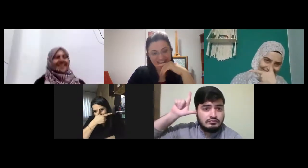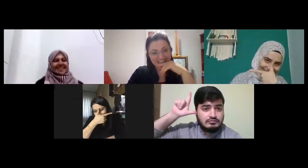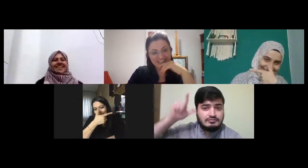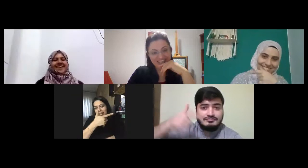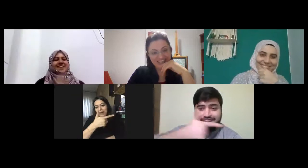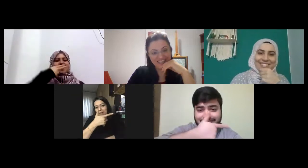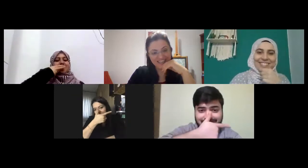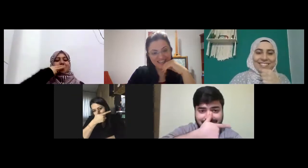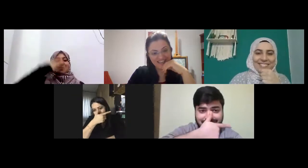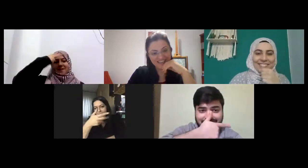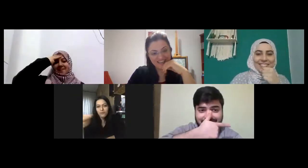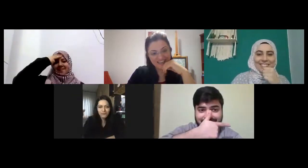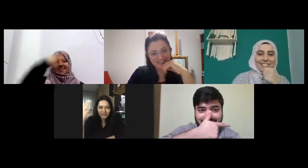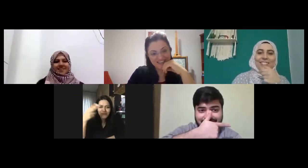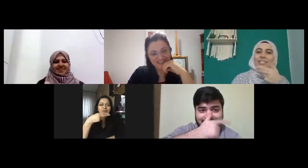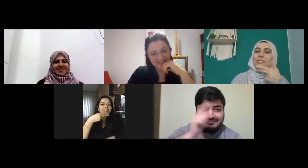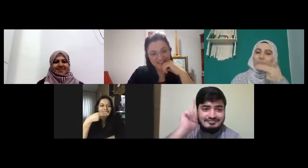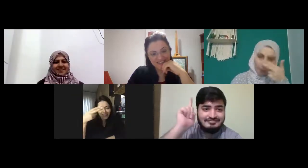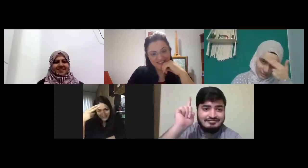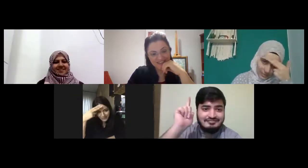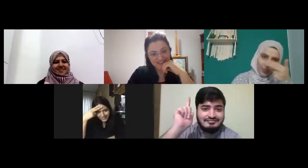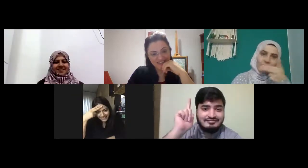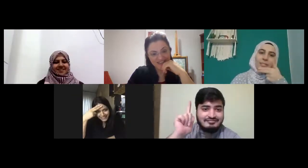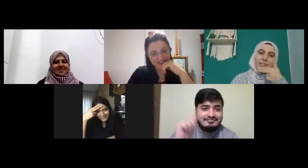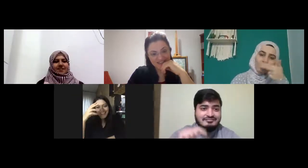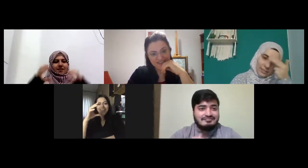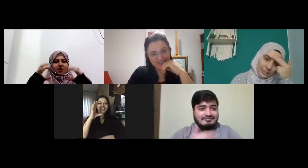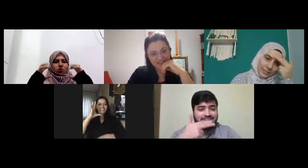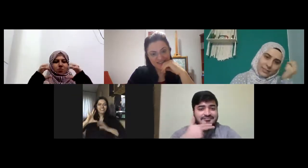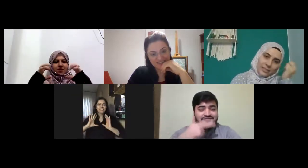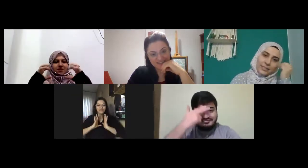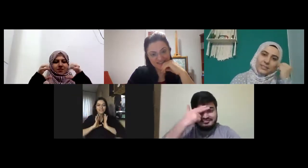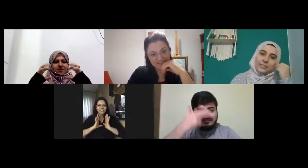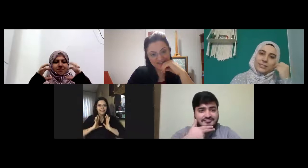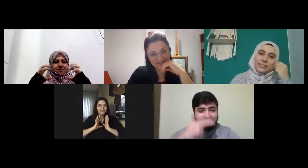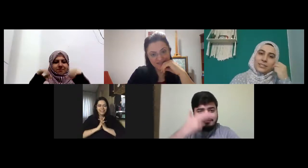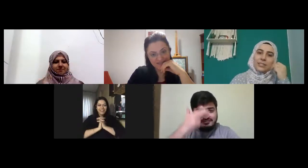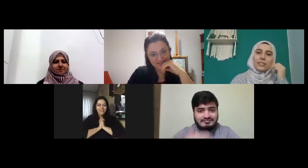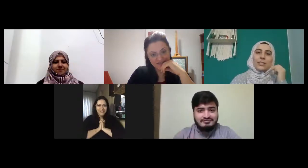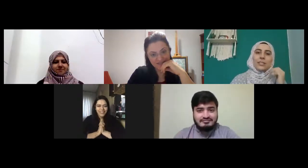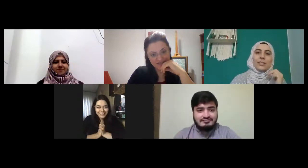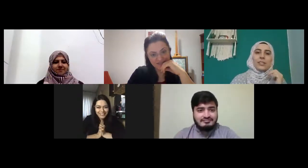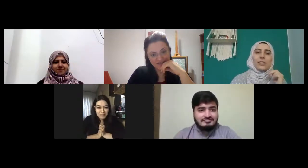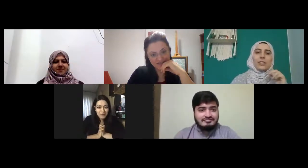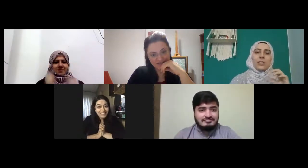cuma mübarek evet cumartesi evet pazar